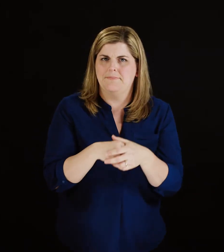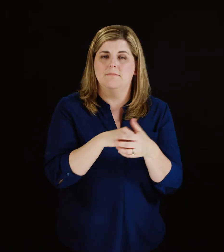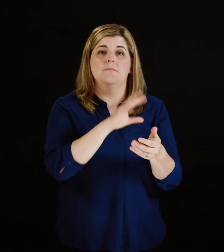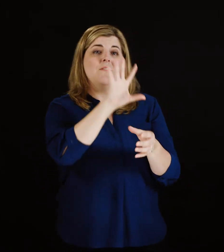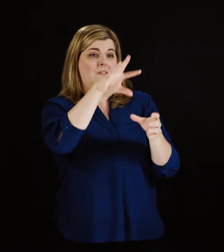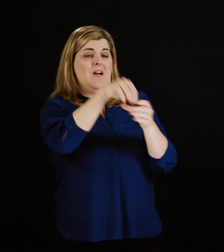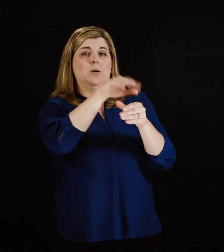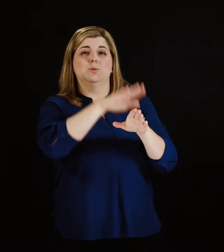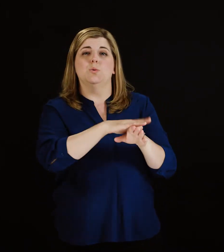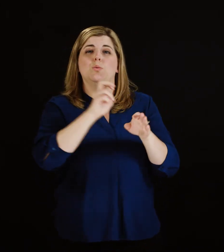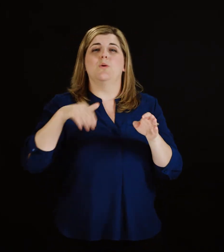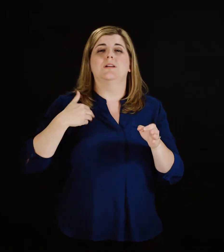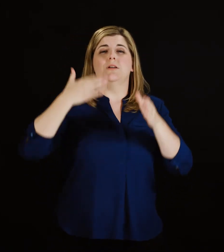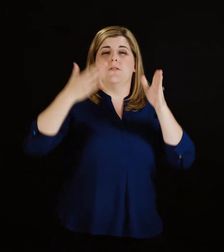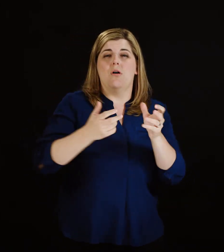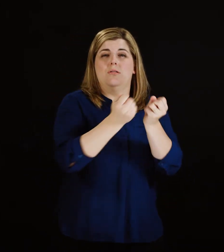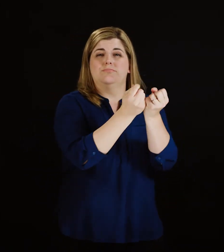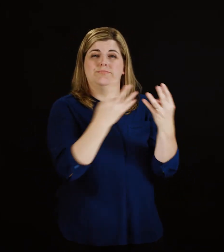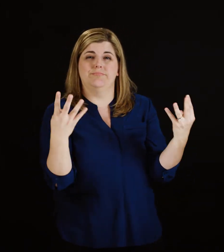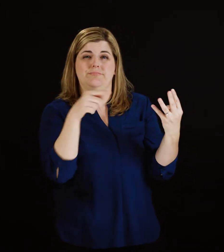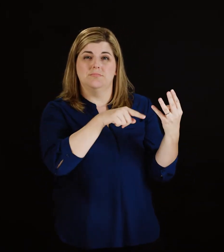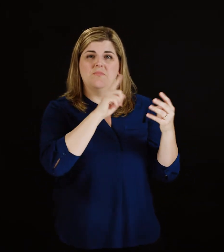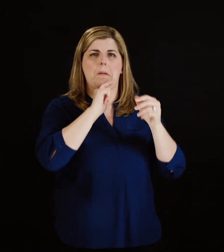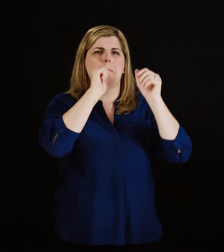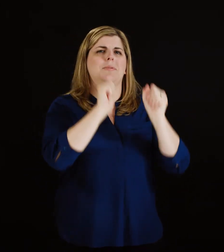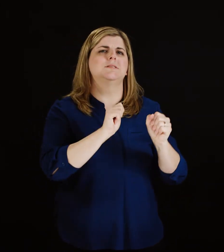compte ainsi que ses enfants ou son conjoint.